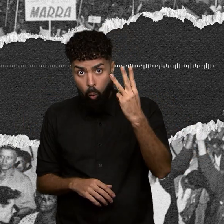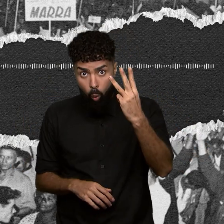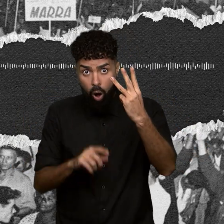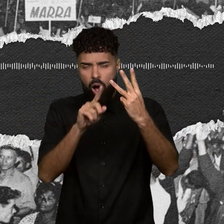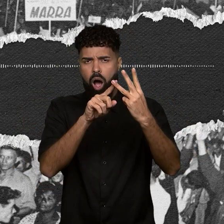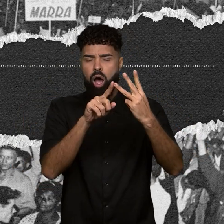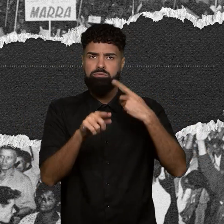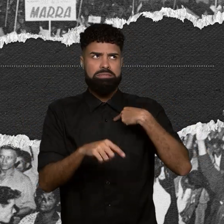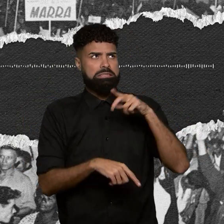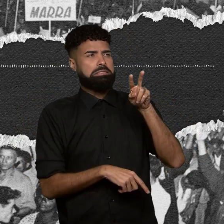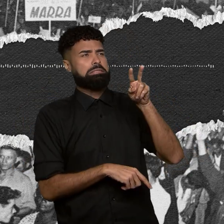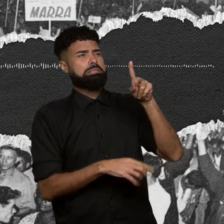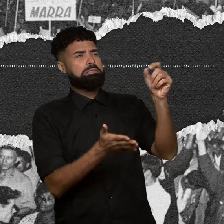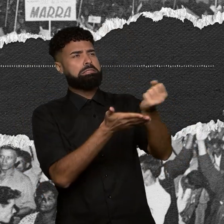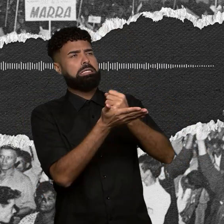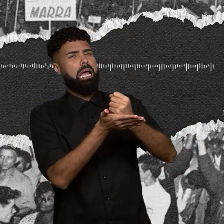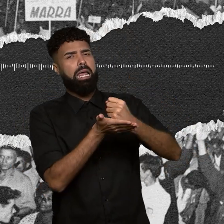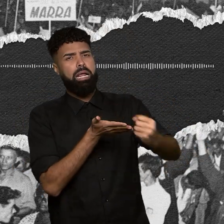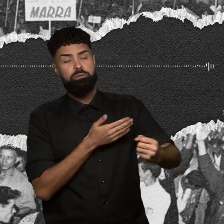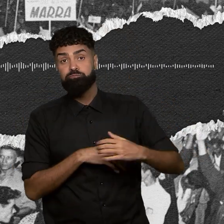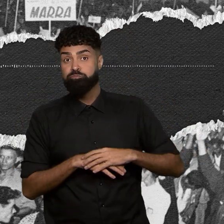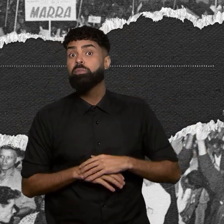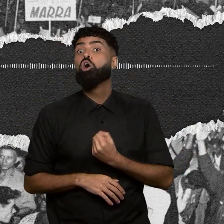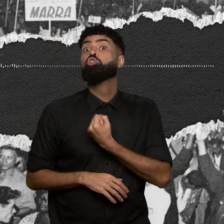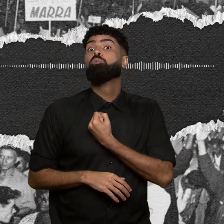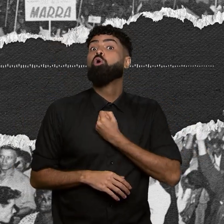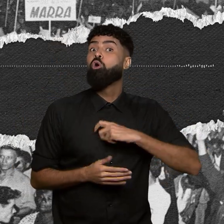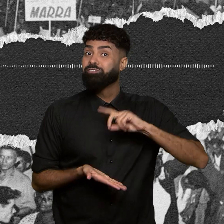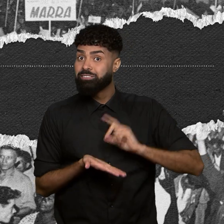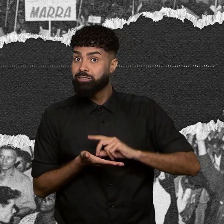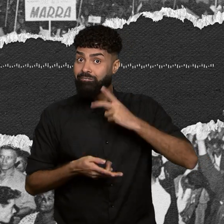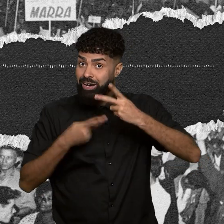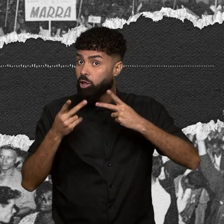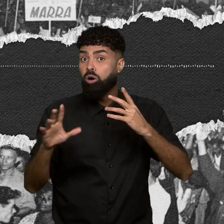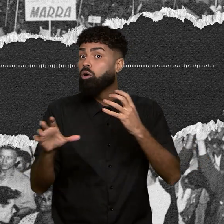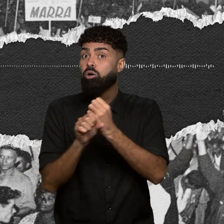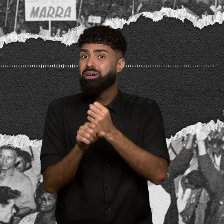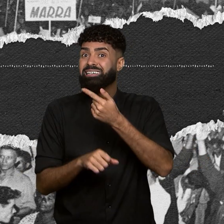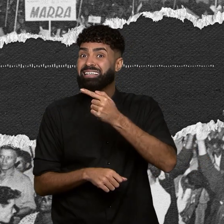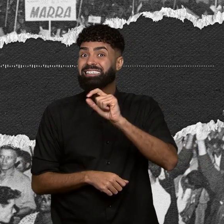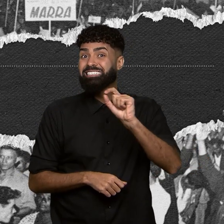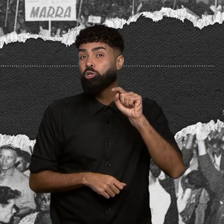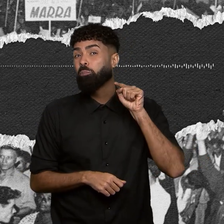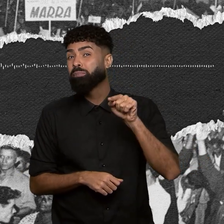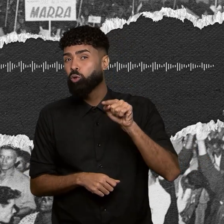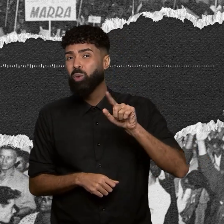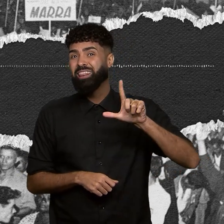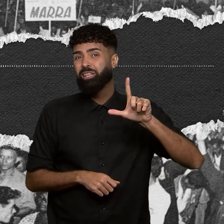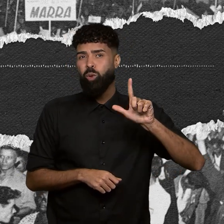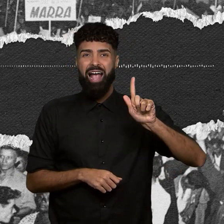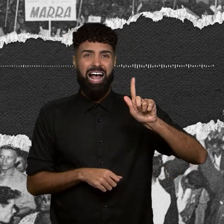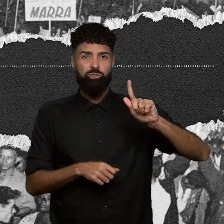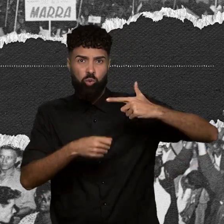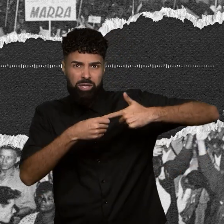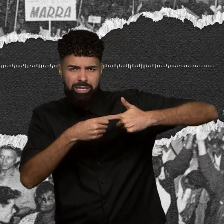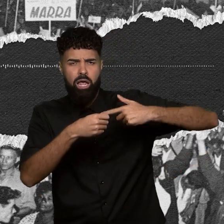já era, Os números oficiais falam que 700 mil litros de gasolina jorraram dos dutos da refinaria da